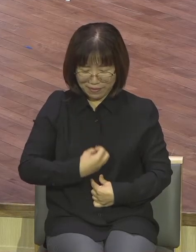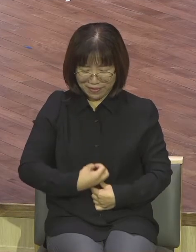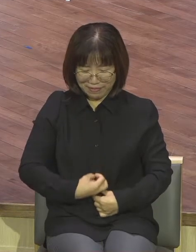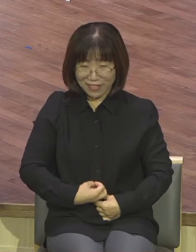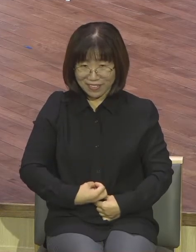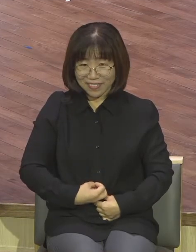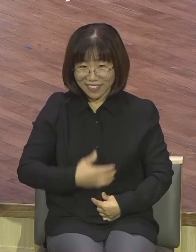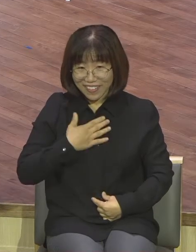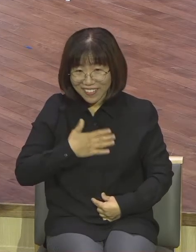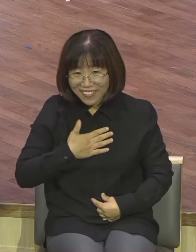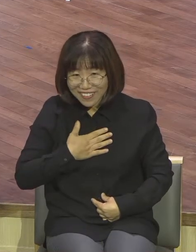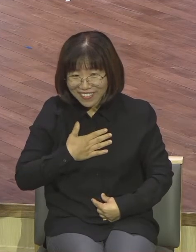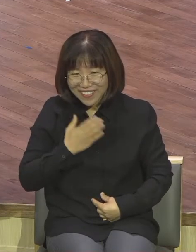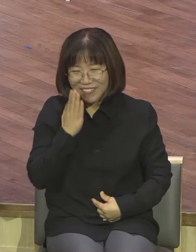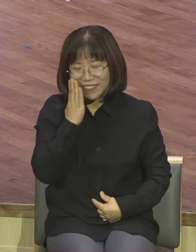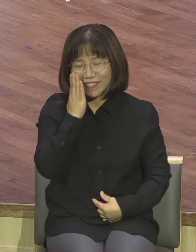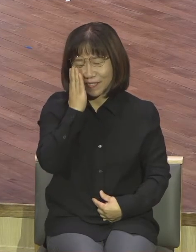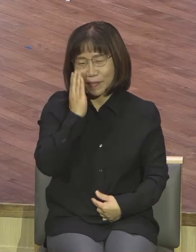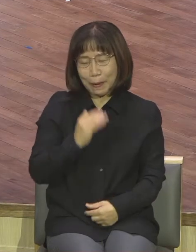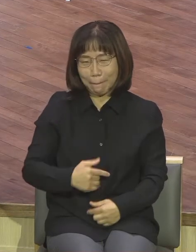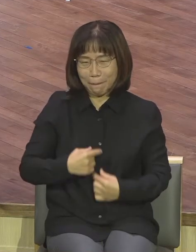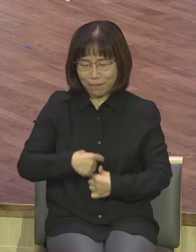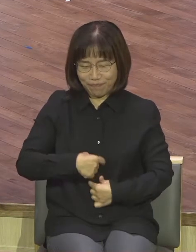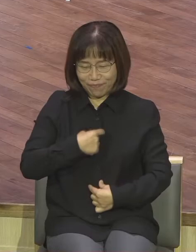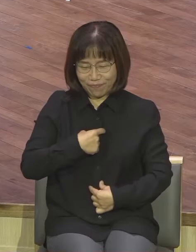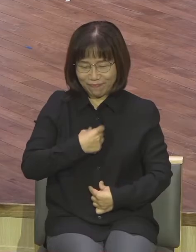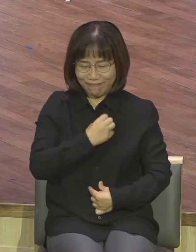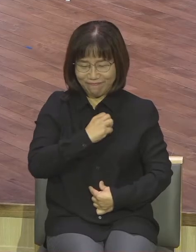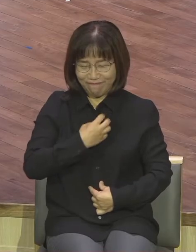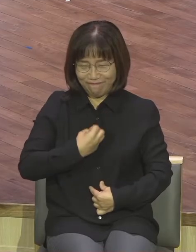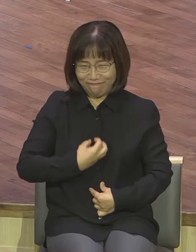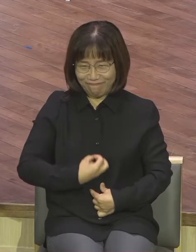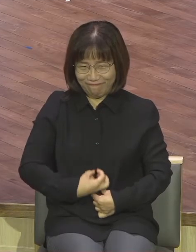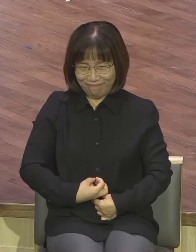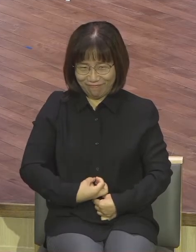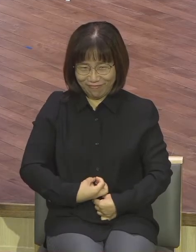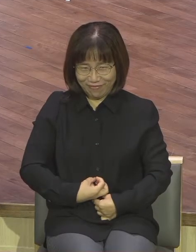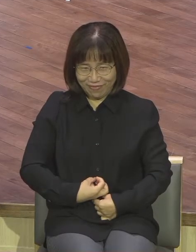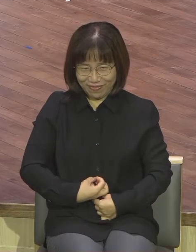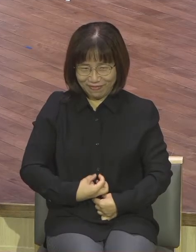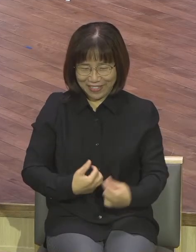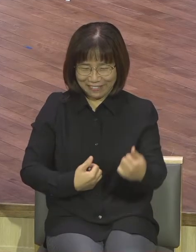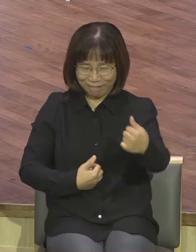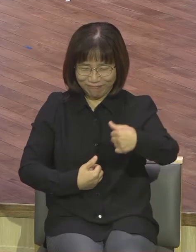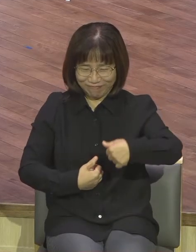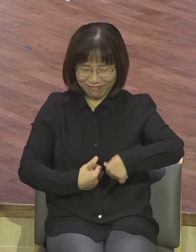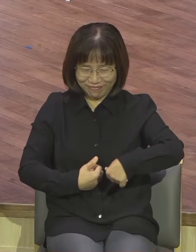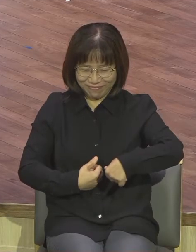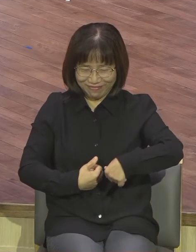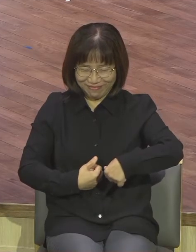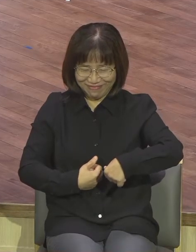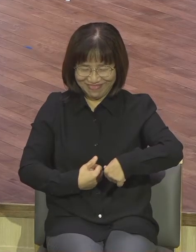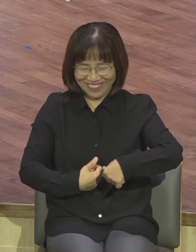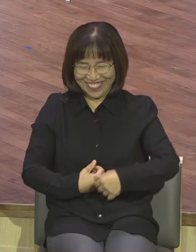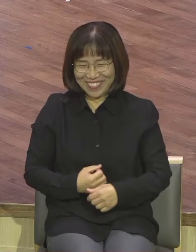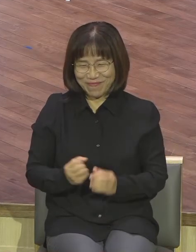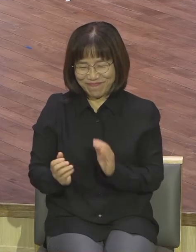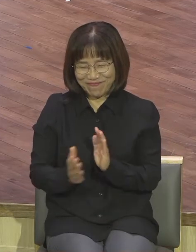있어요 넥타이 있습니다 이걸 다 입고 왔더라고 선물 받았던 넥타이가 바짝바짝바짝바짝바짝